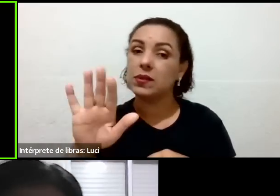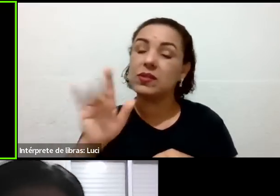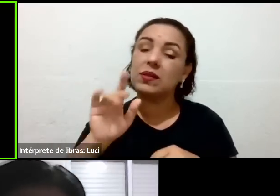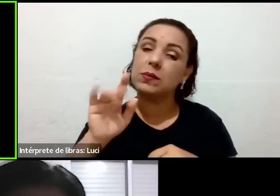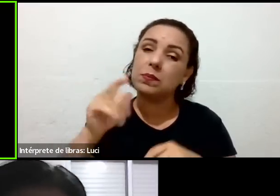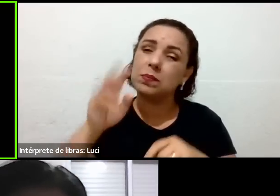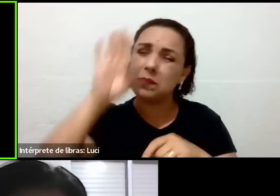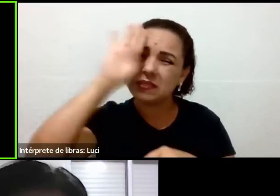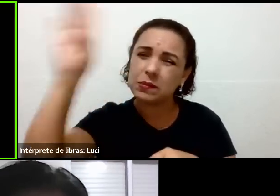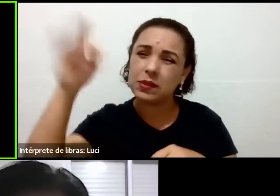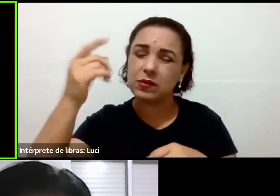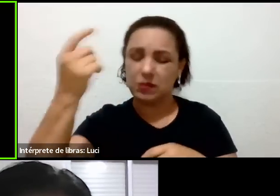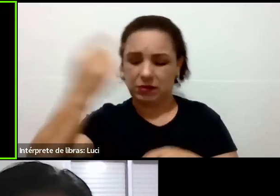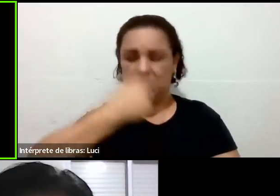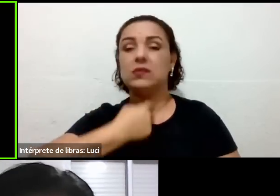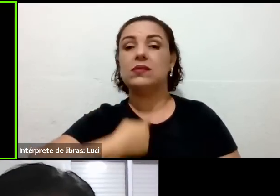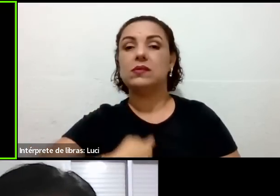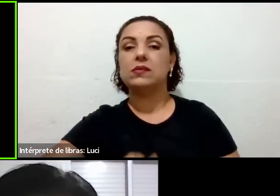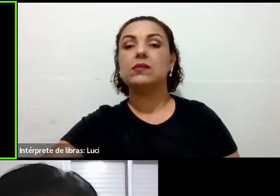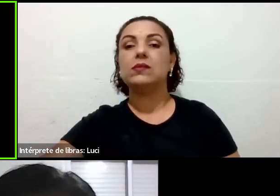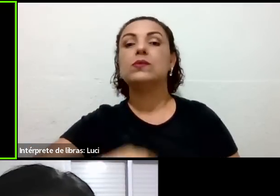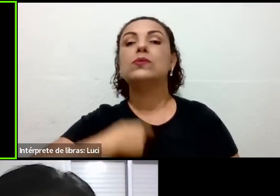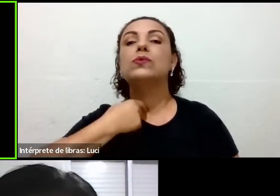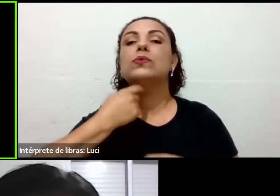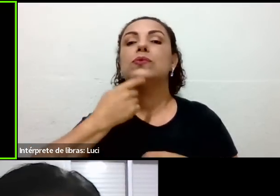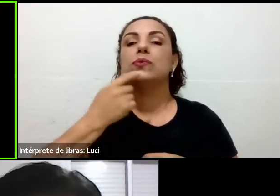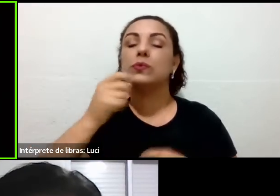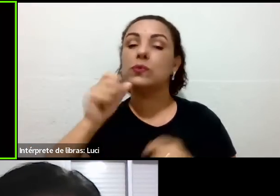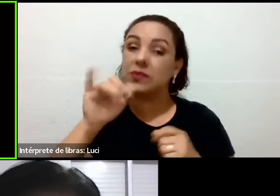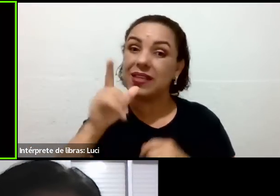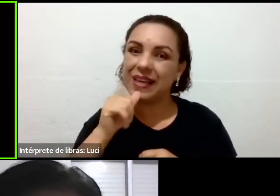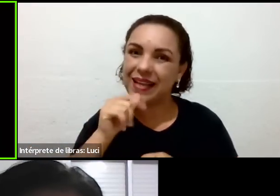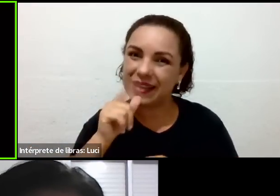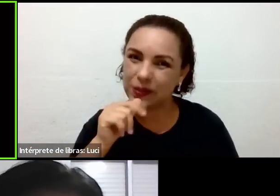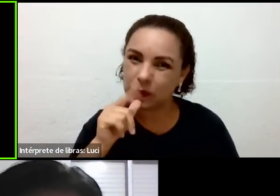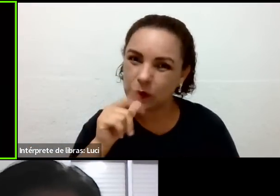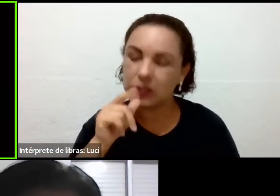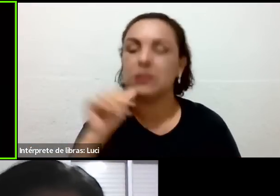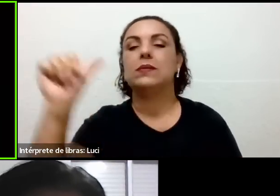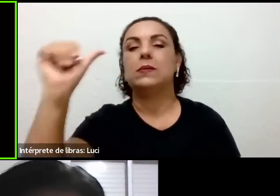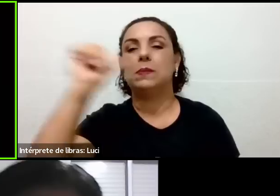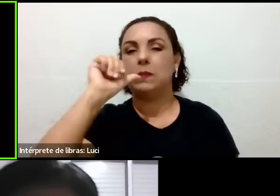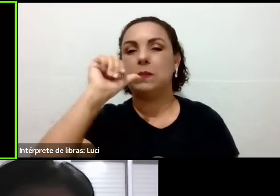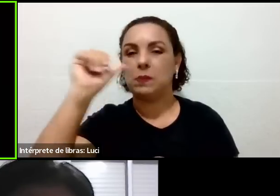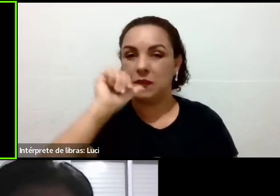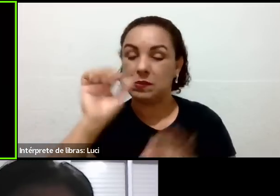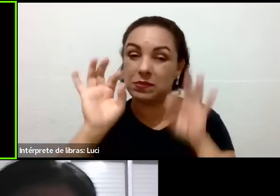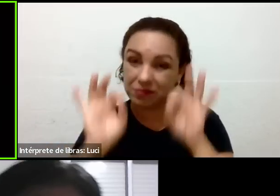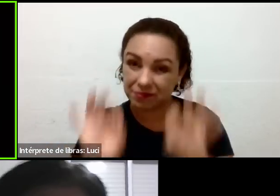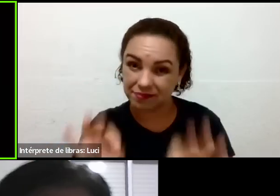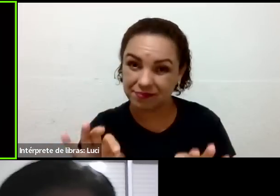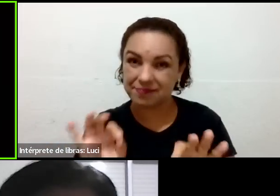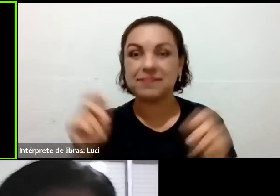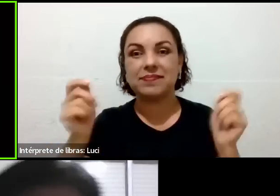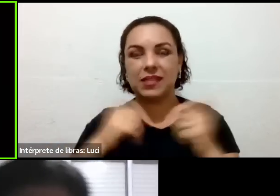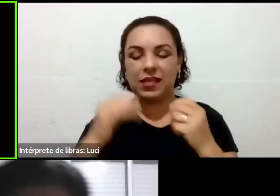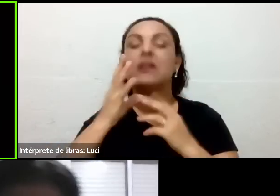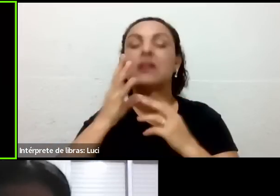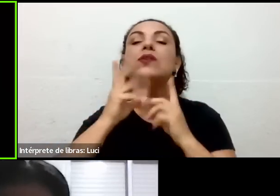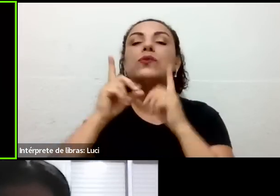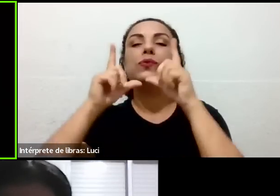20 dias, talvez já dê para você suspender esse omeoprazol, talvez até amanhã mesmo você já suspenda ele, ou quando chegar o projeto,